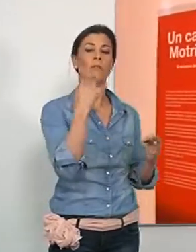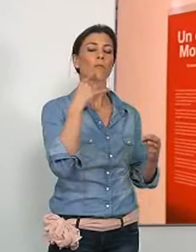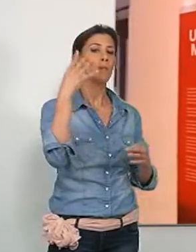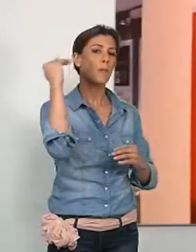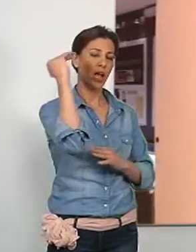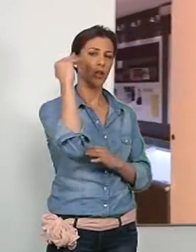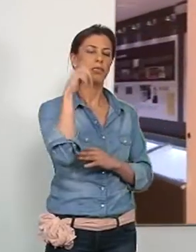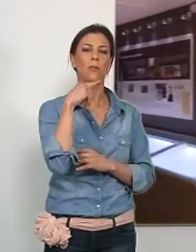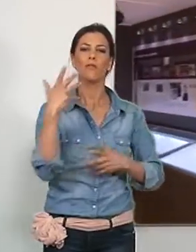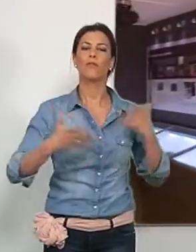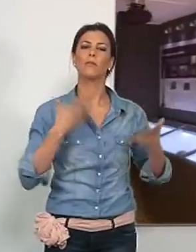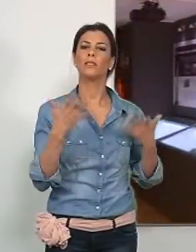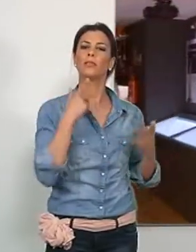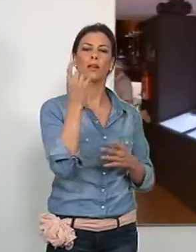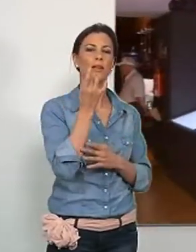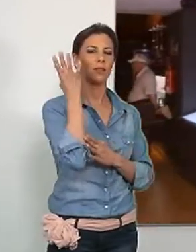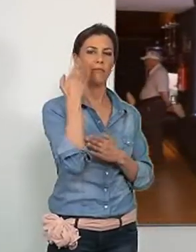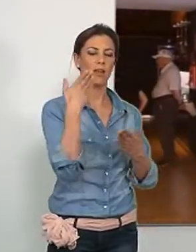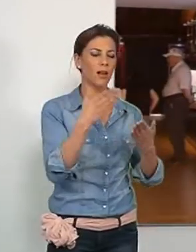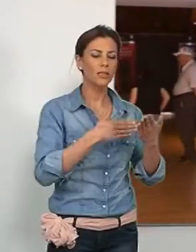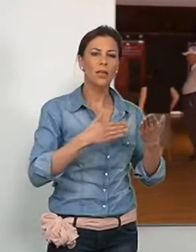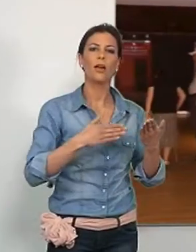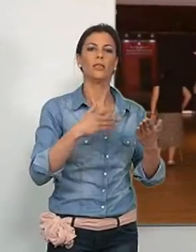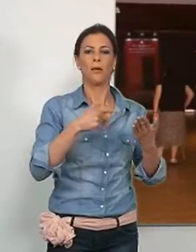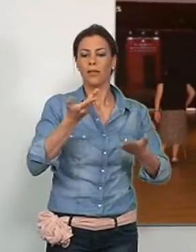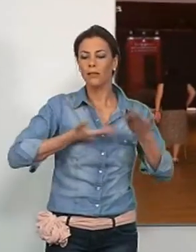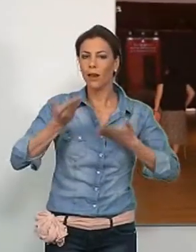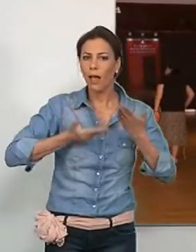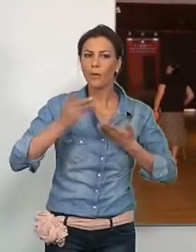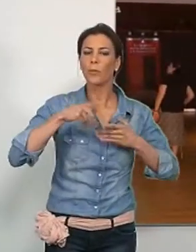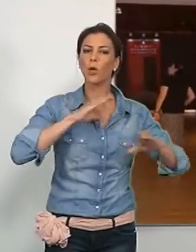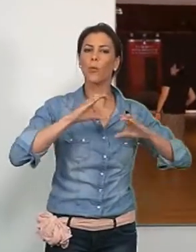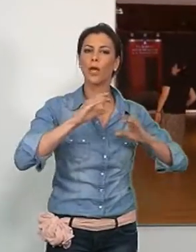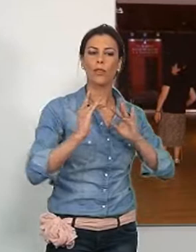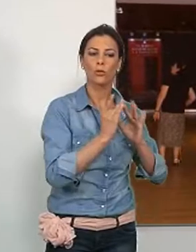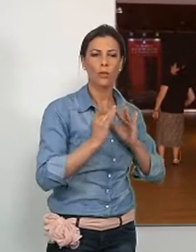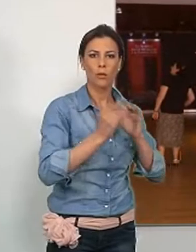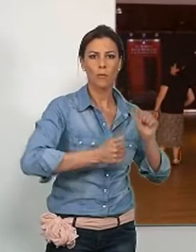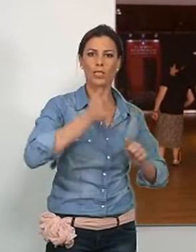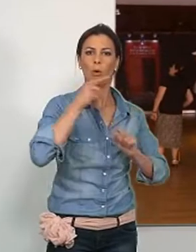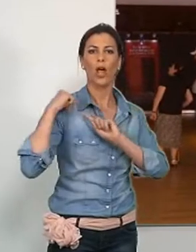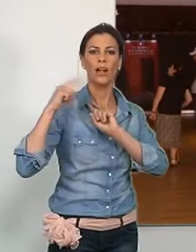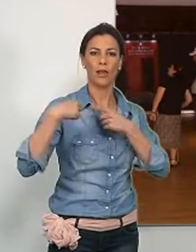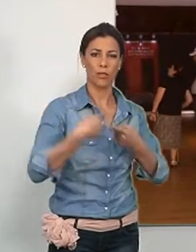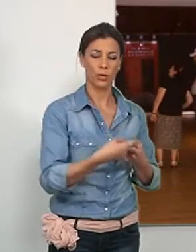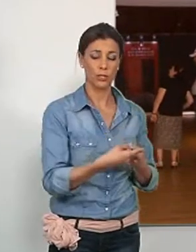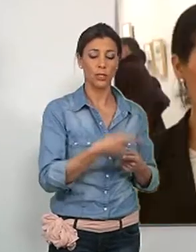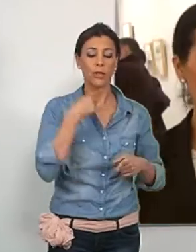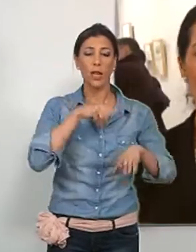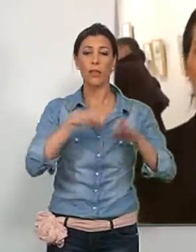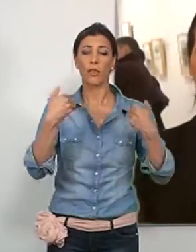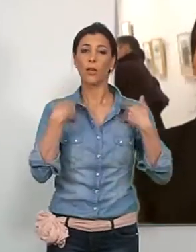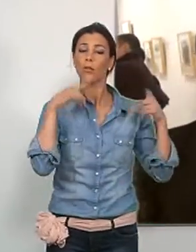fomentar la creatividad literaria y estimular el intercambio y la comunicación entre generaciones.